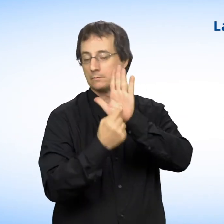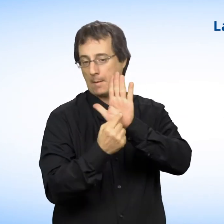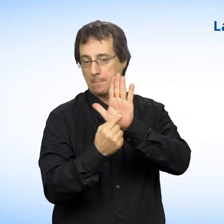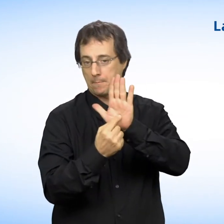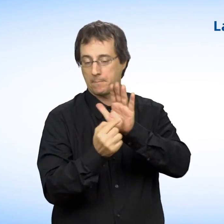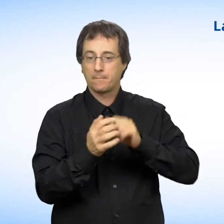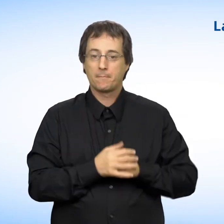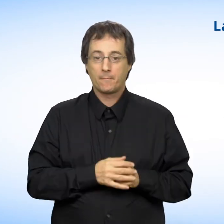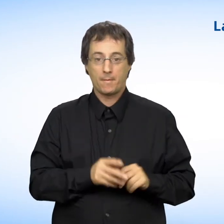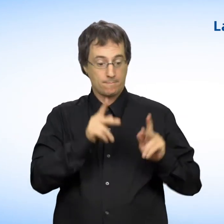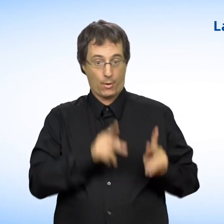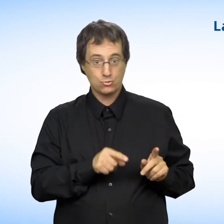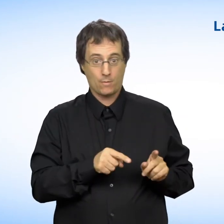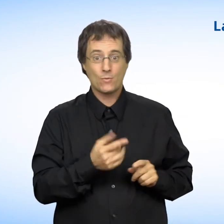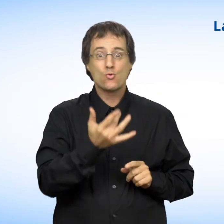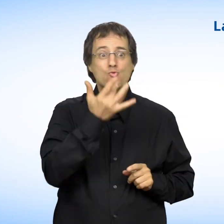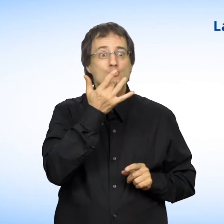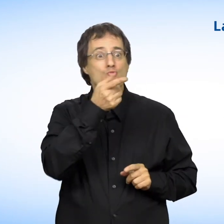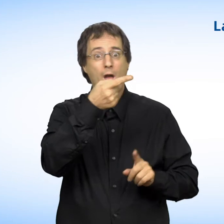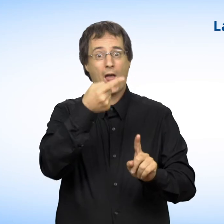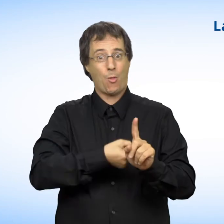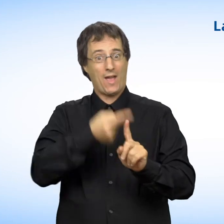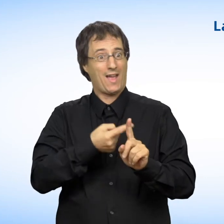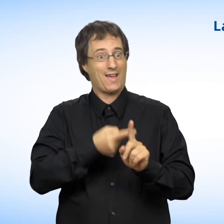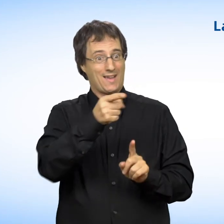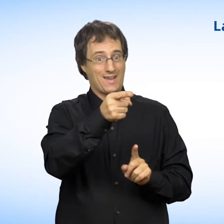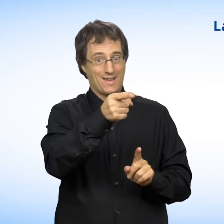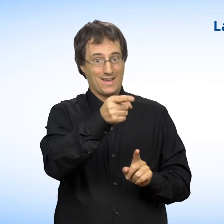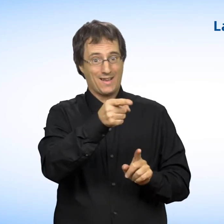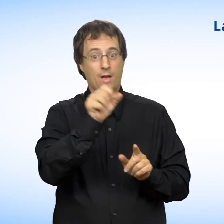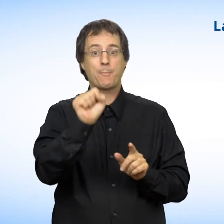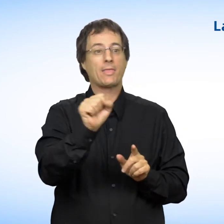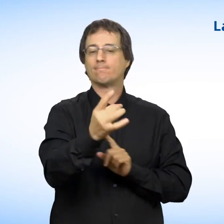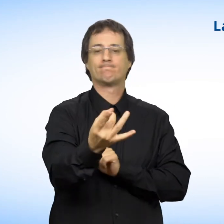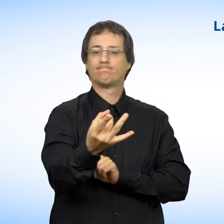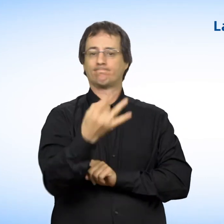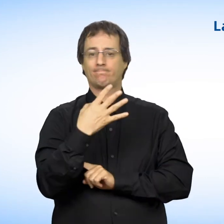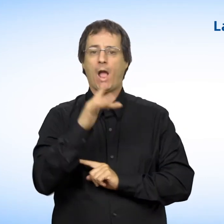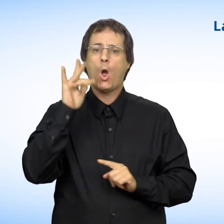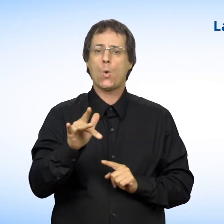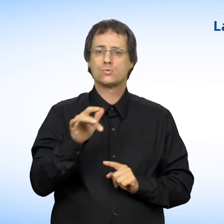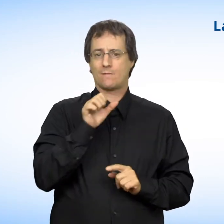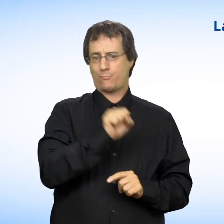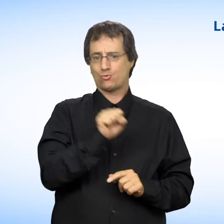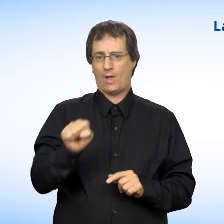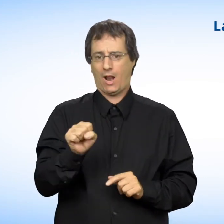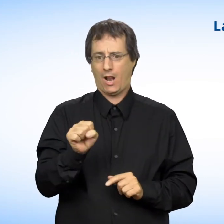Par exemple, on ne peut refuser de vous louer un logement parce que vous recevez des prestations d'aide sociale.